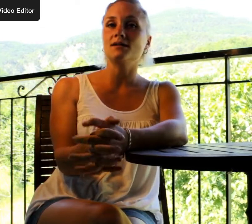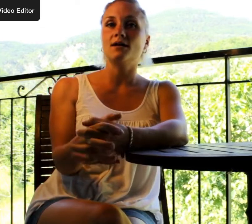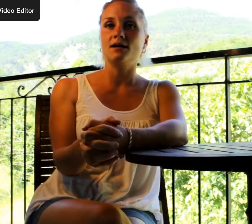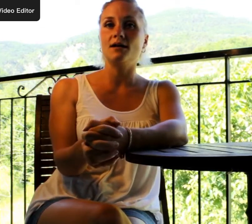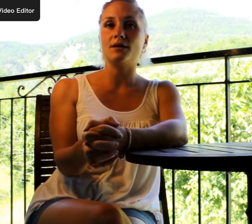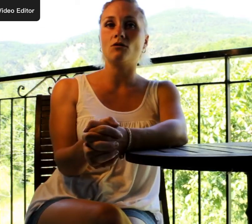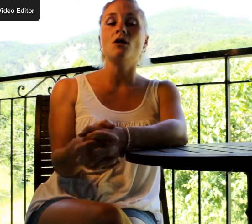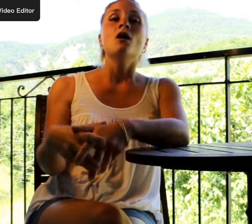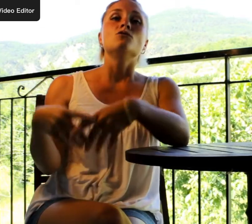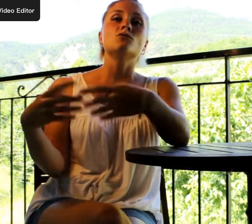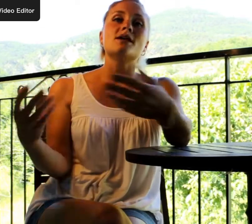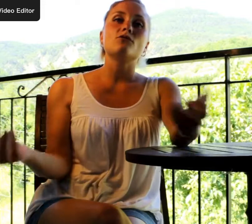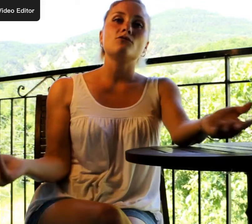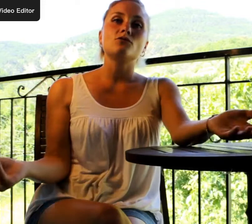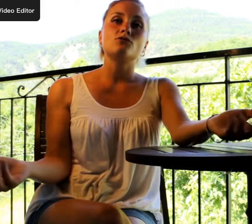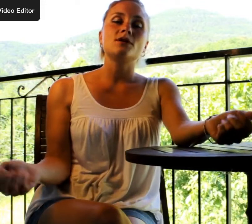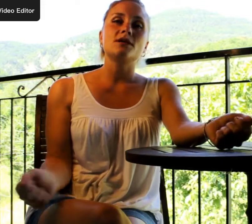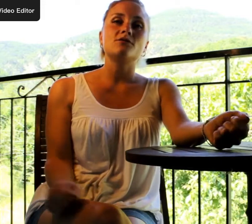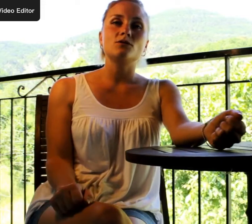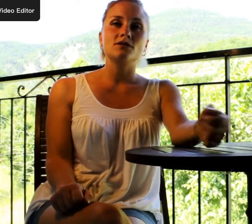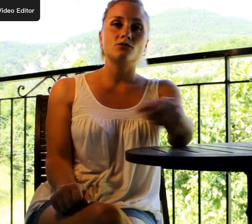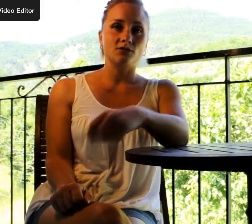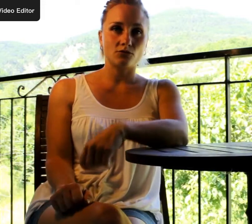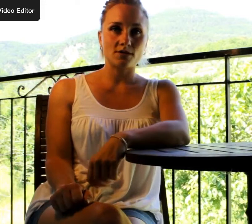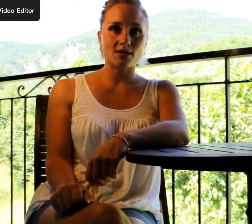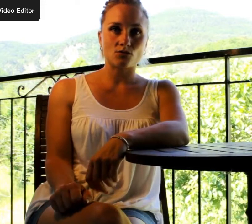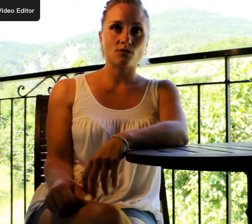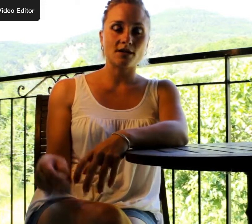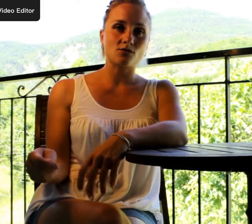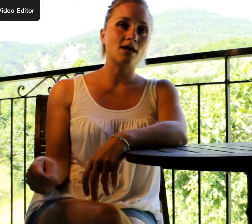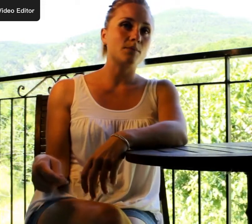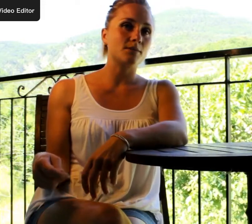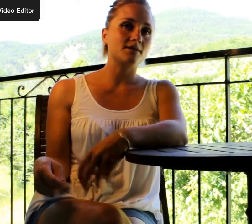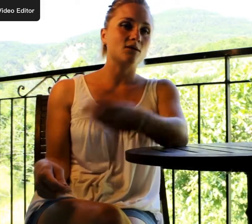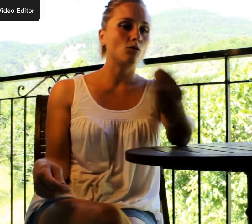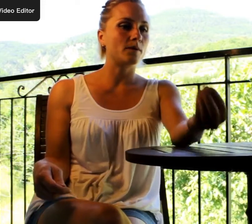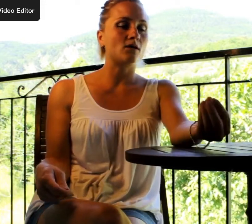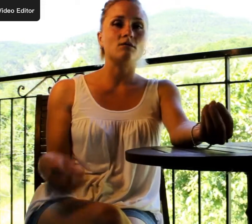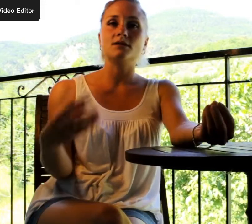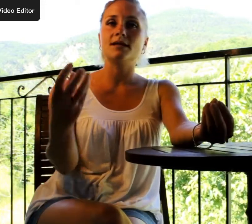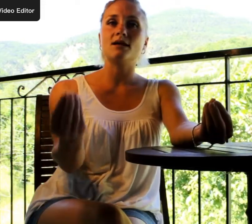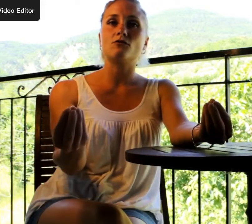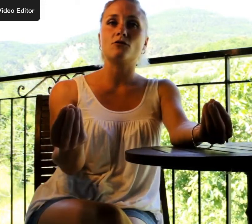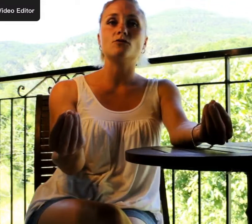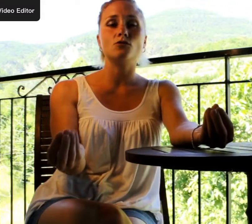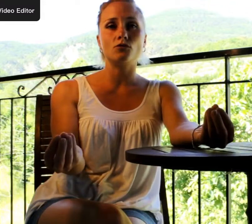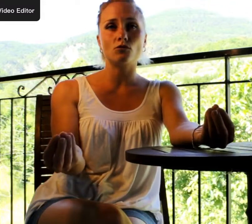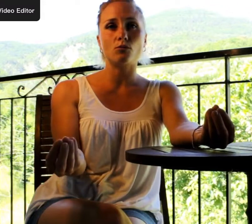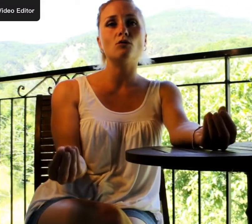la parole. Nous avons vu tous les bienfaits au niveau des frustrations car cela permettait aux parents et à l'enfant de se comprendre